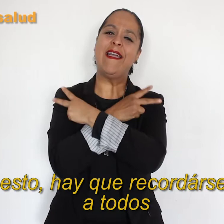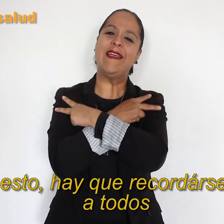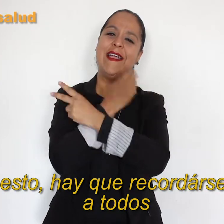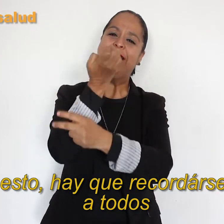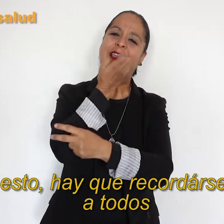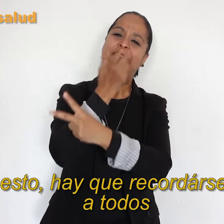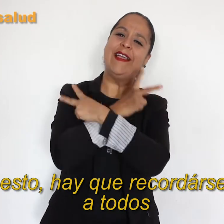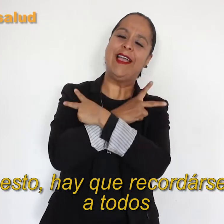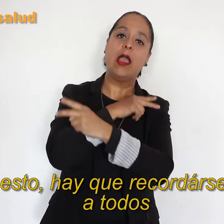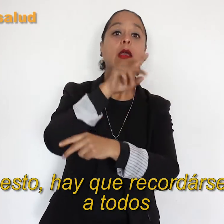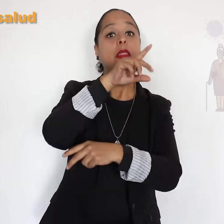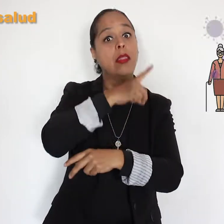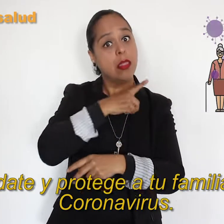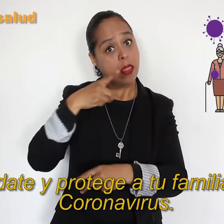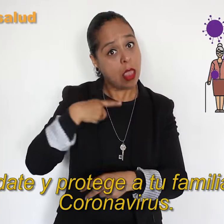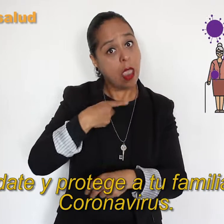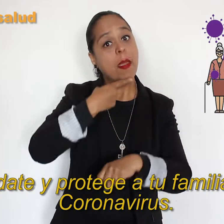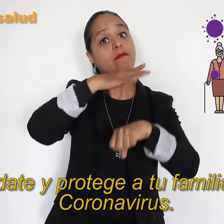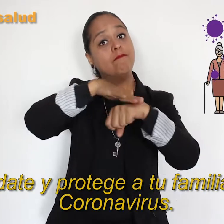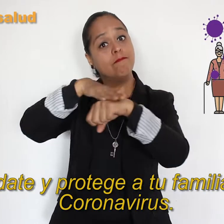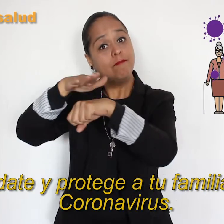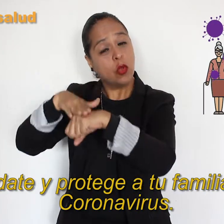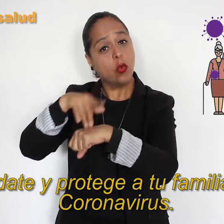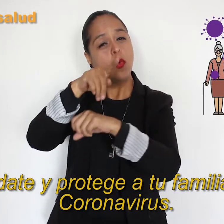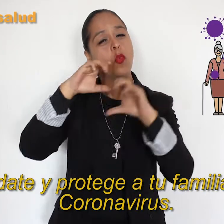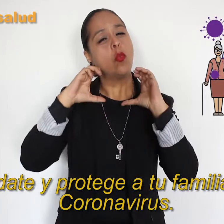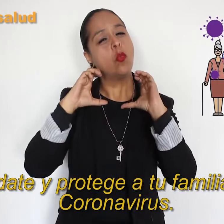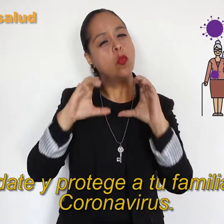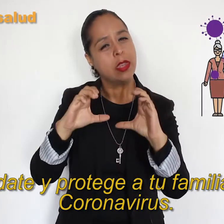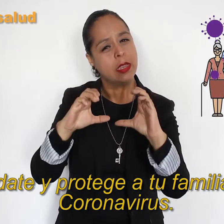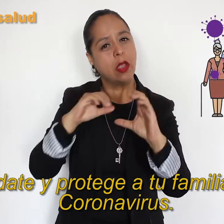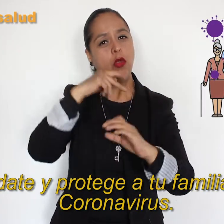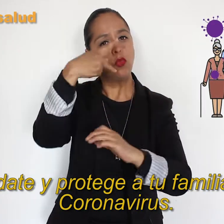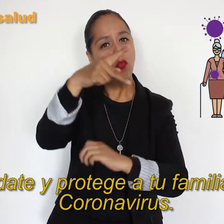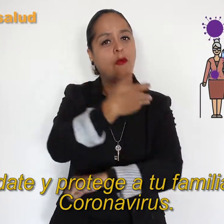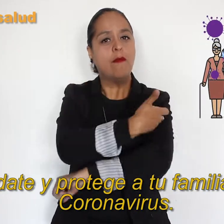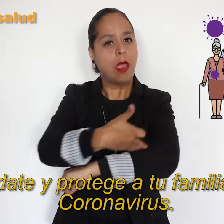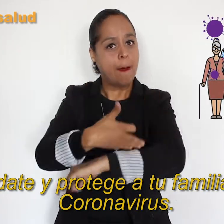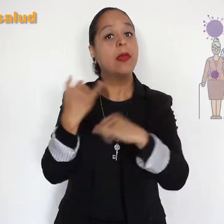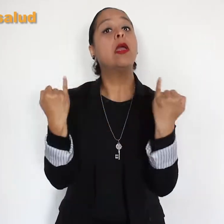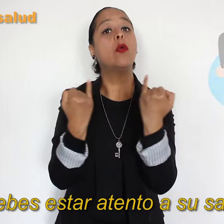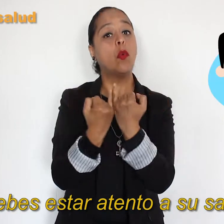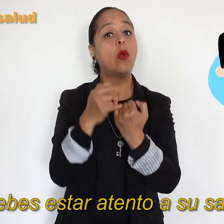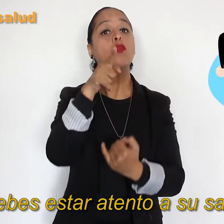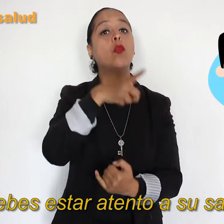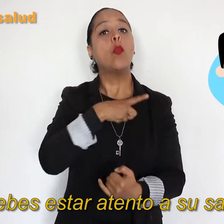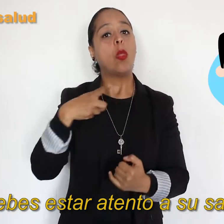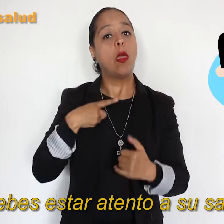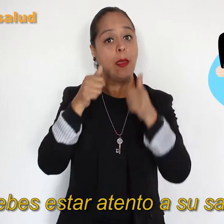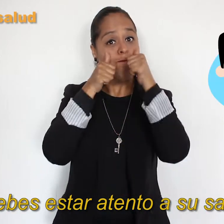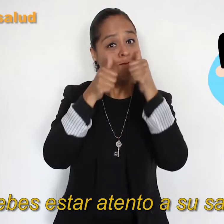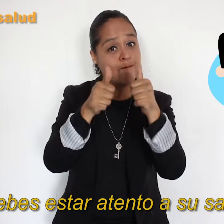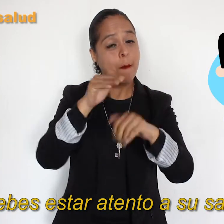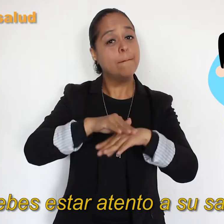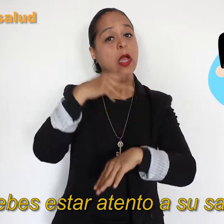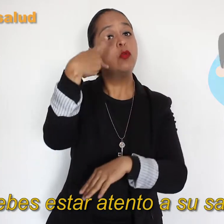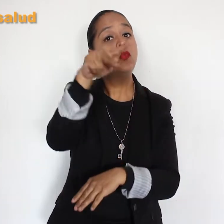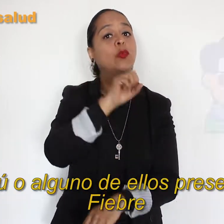recordárselo a todos, cuídate y protege a tu familia del coronavirus. Debes estar atento a su salud. Si